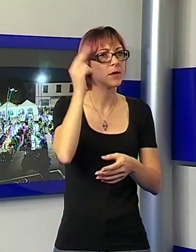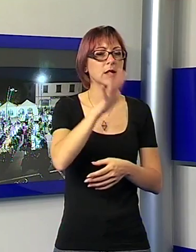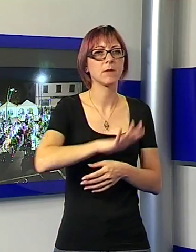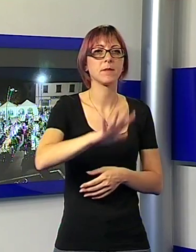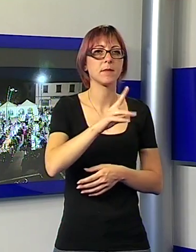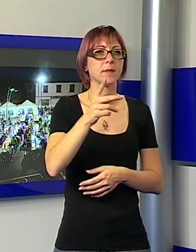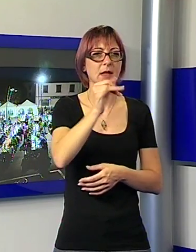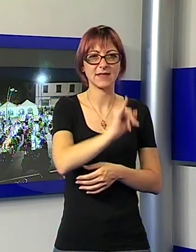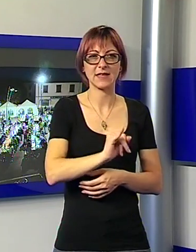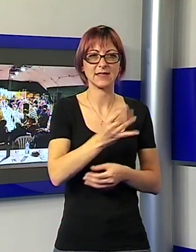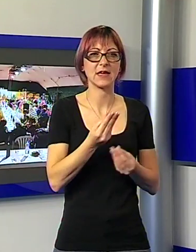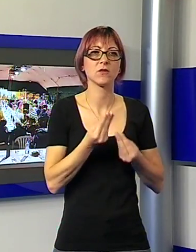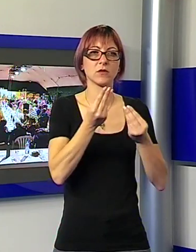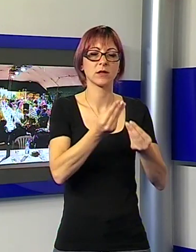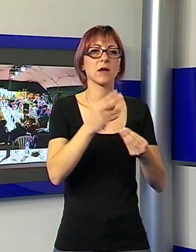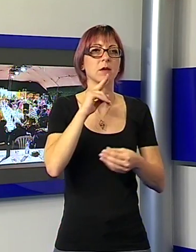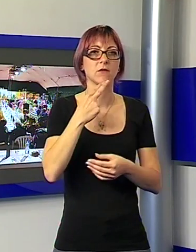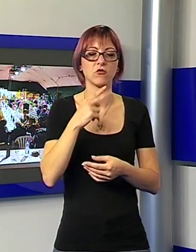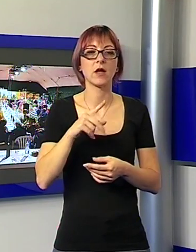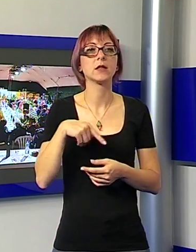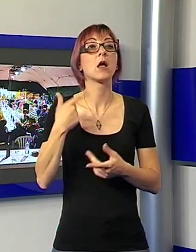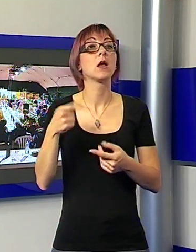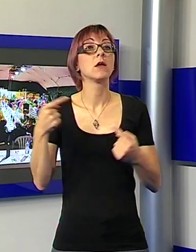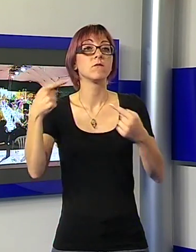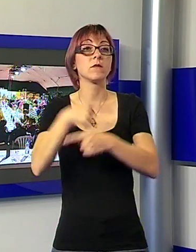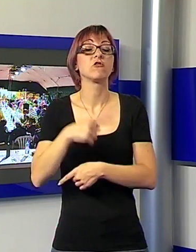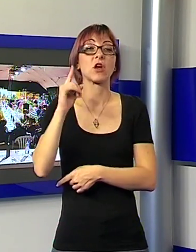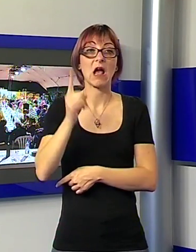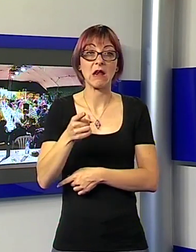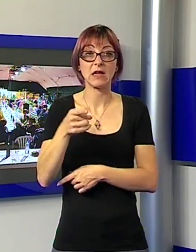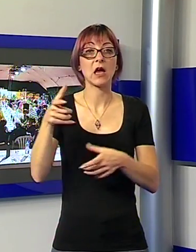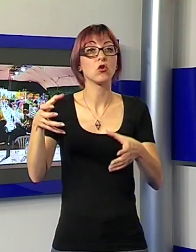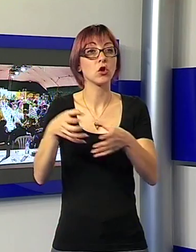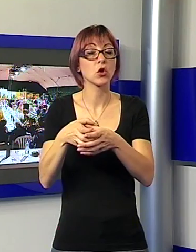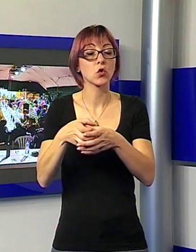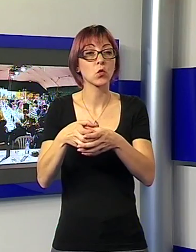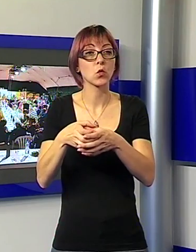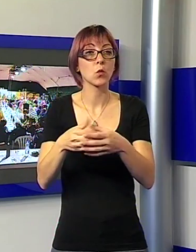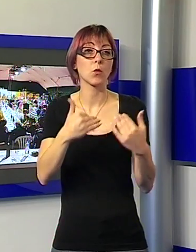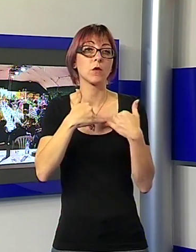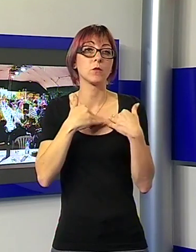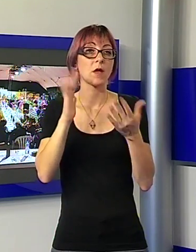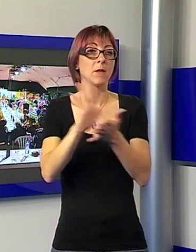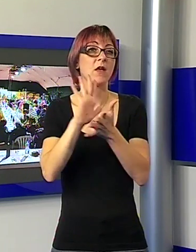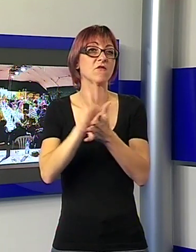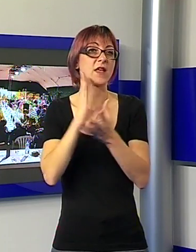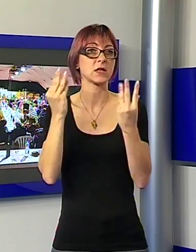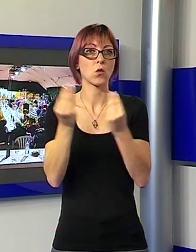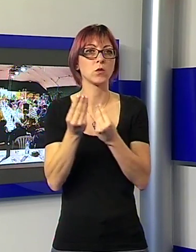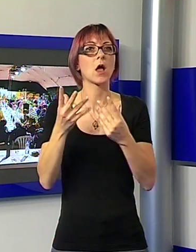interverranno direttamente. Gallicano, lo staff che organizza la festa dell'unità ha elaborato una cena presso